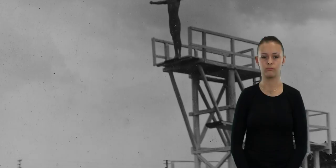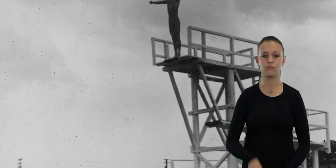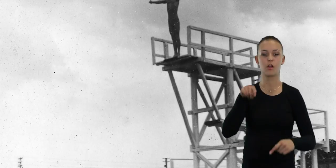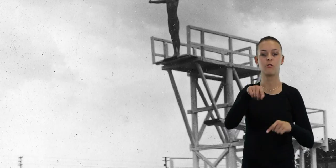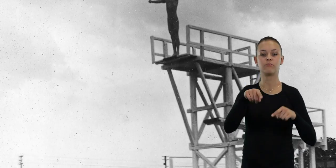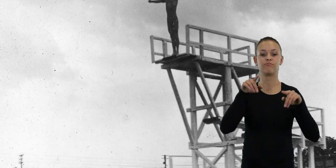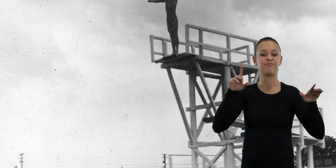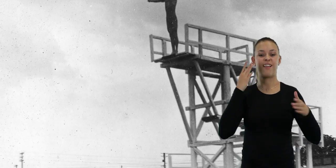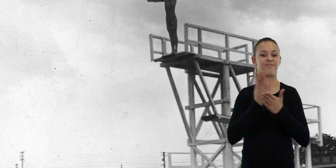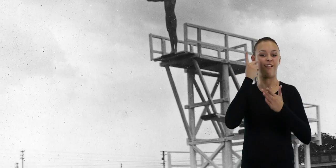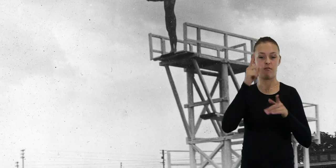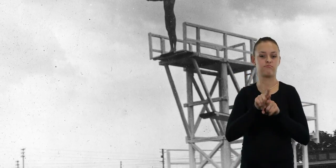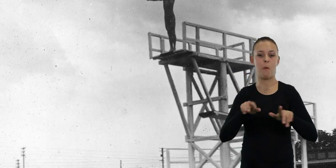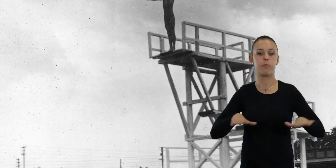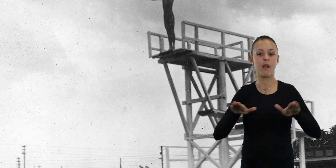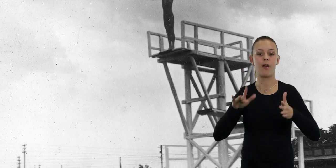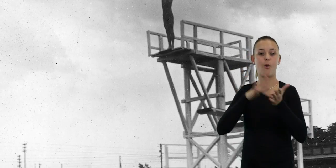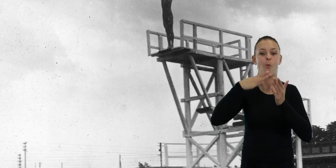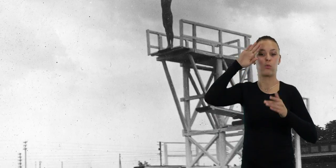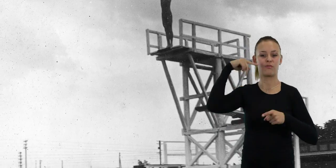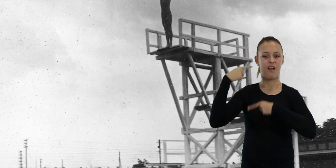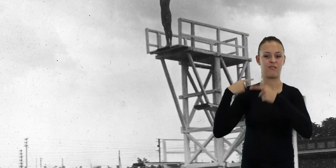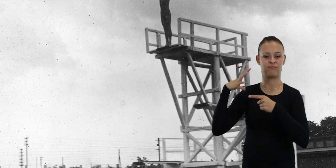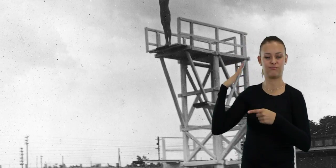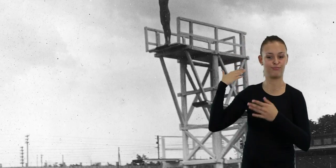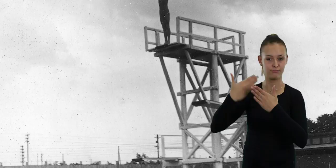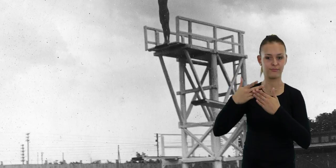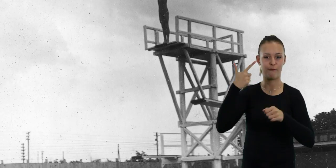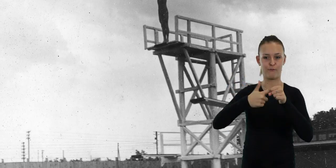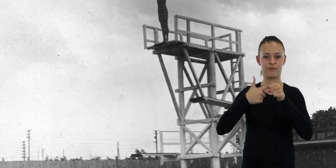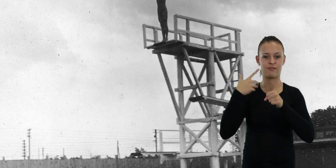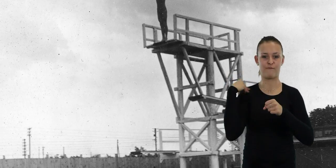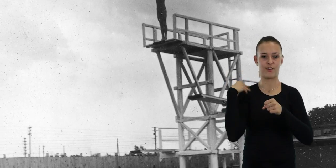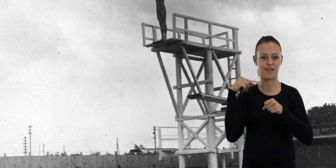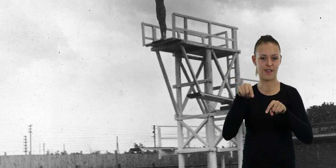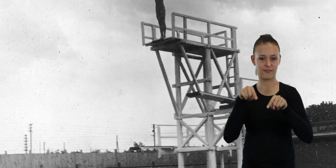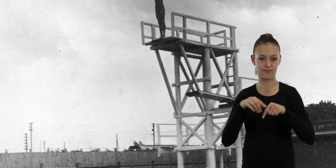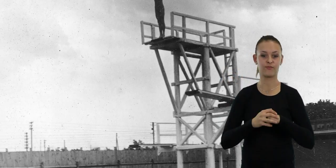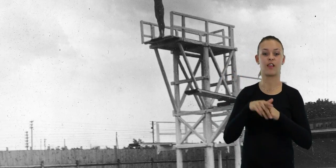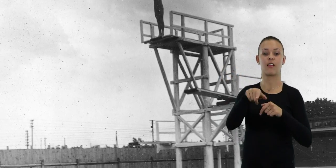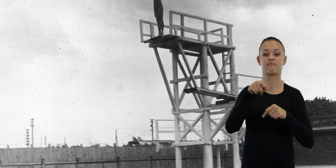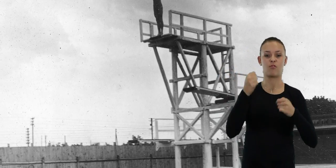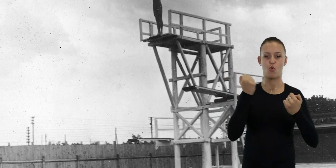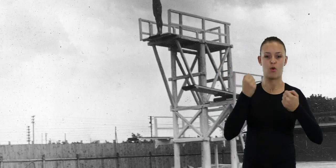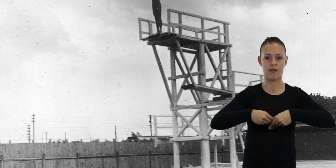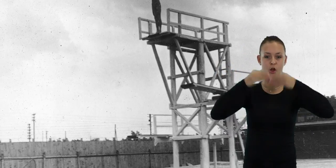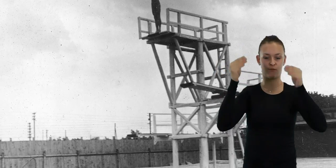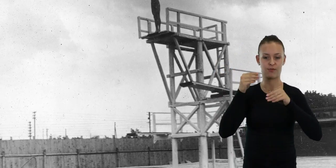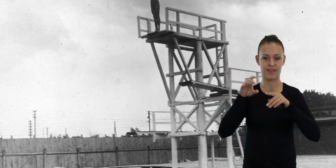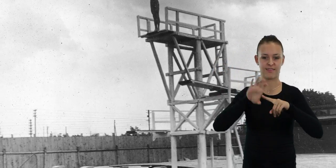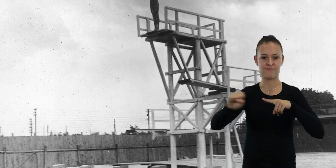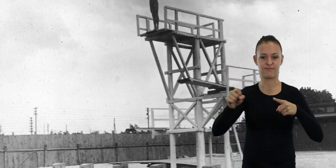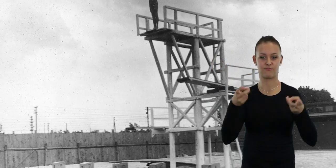Pomimo, że pływanie w Łodzi ma tradycję sięgającą pierwszej dekady XX wieku, to jednak rozwój tej dyscypliny